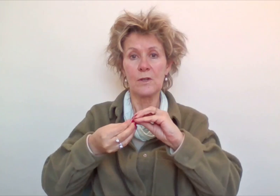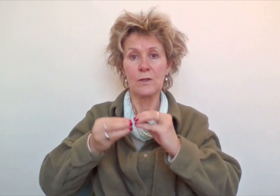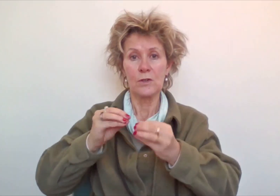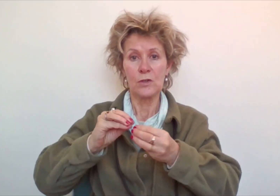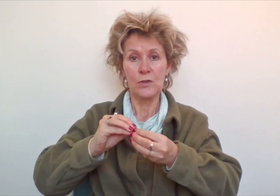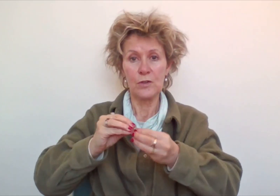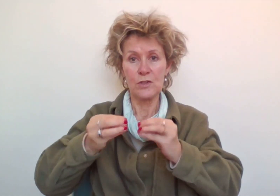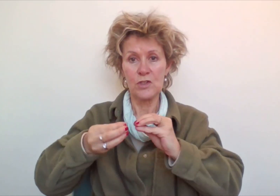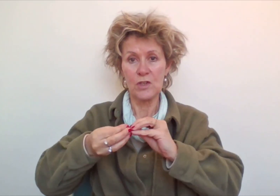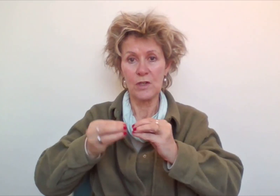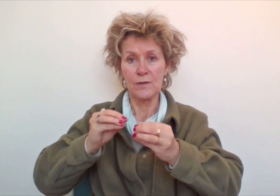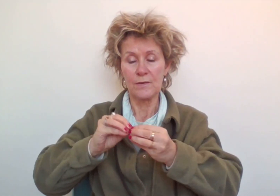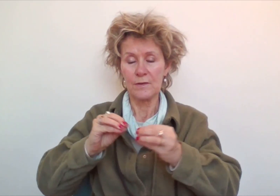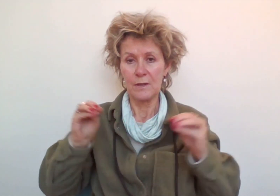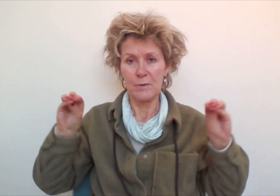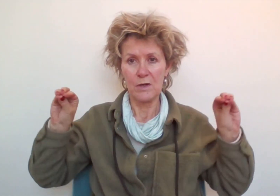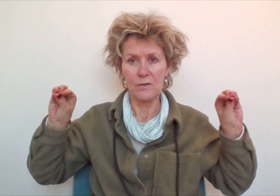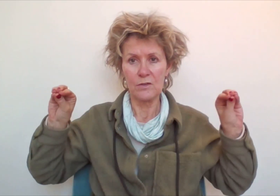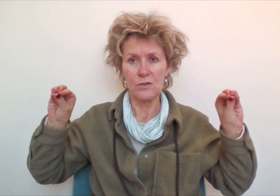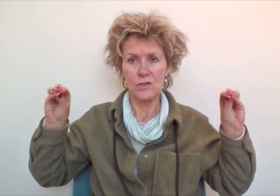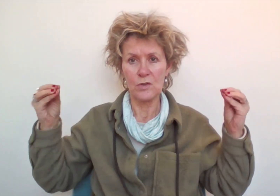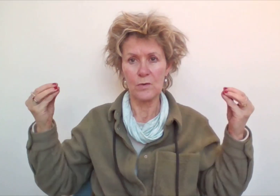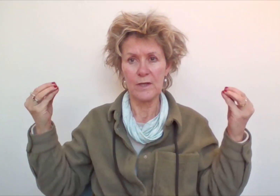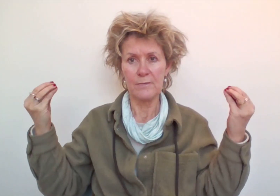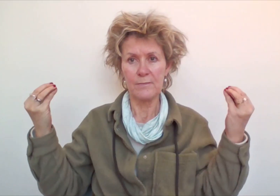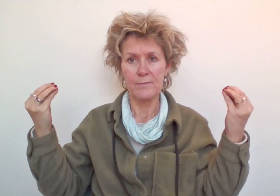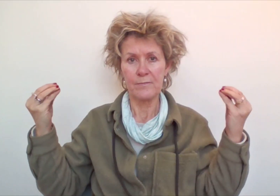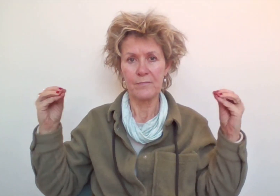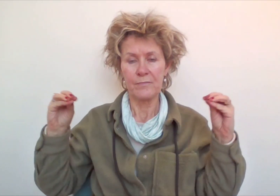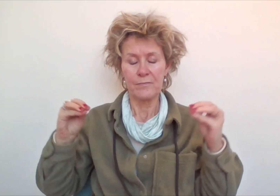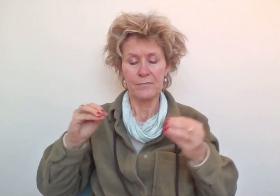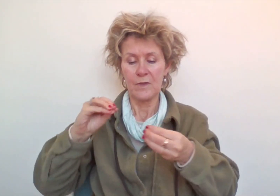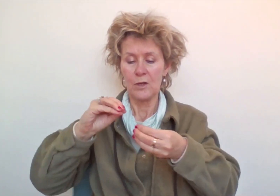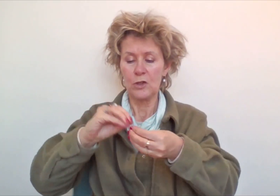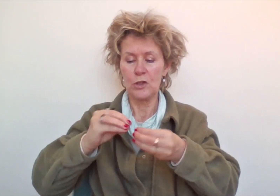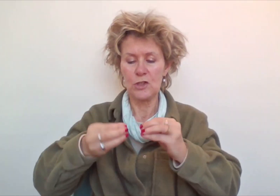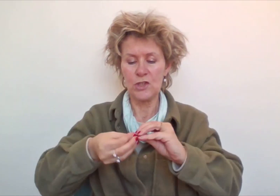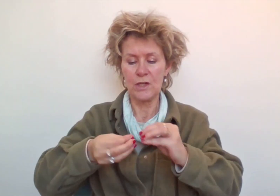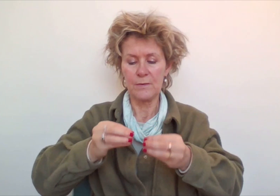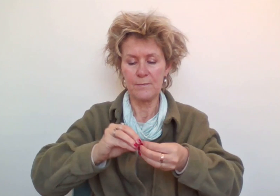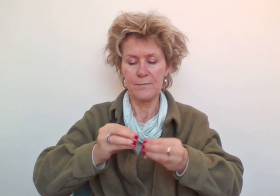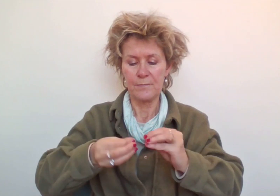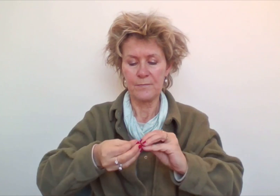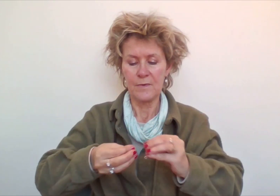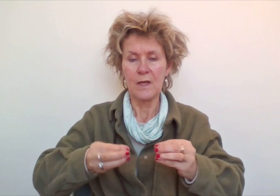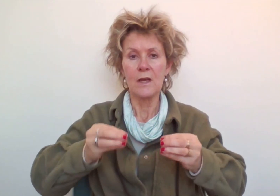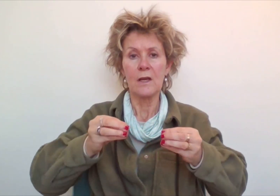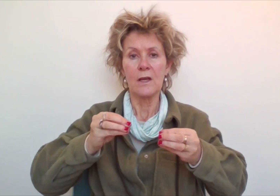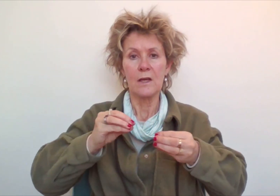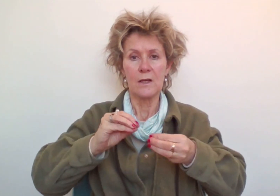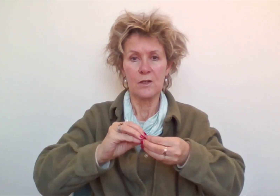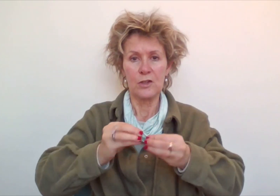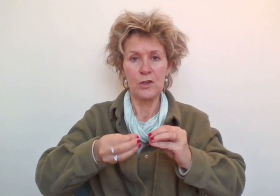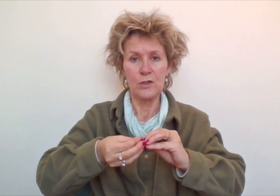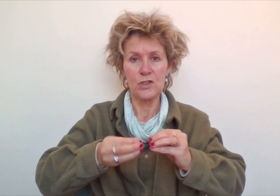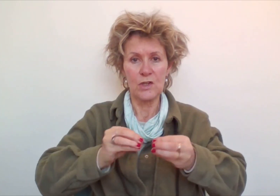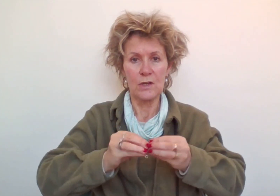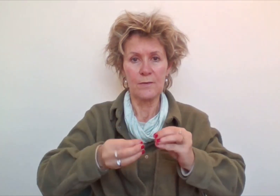Knutselen. Je hebt je handen de zolen. Knutselen. Knutselen.